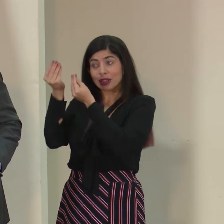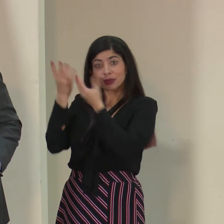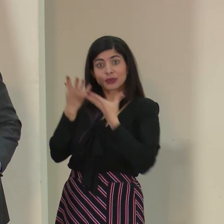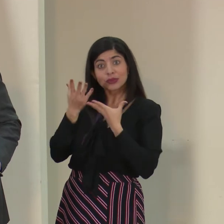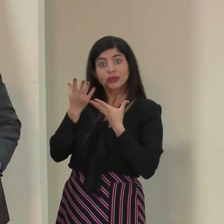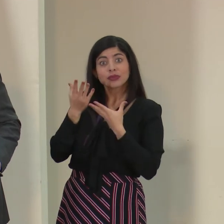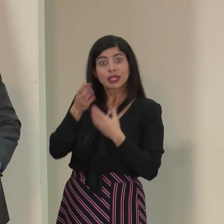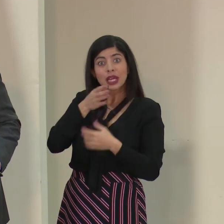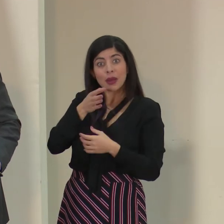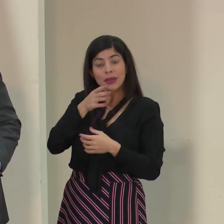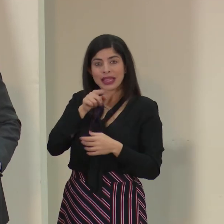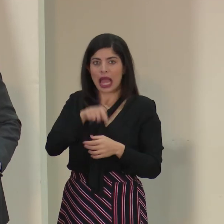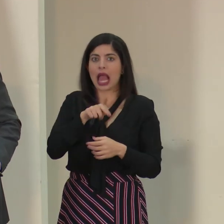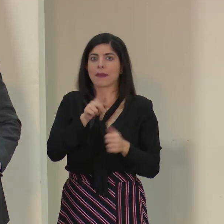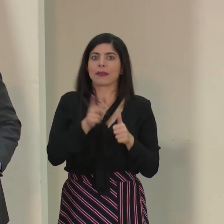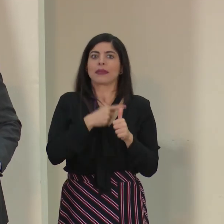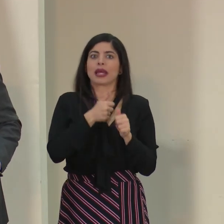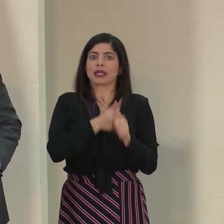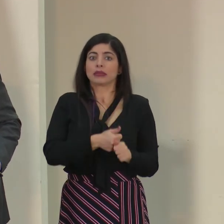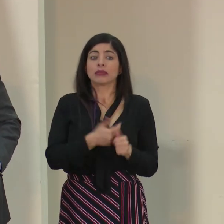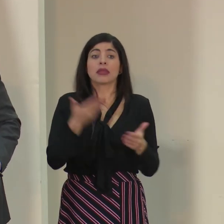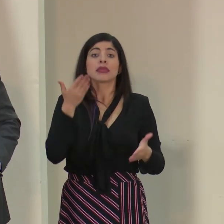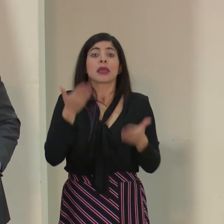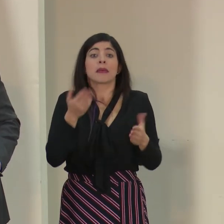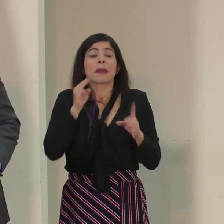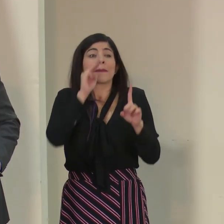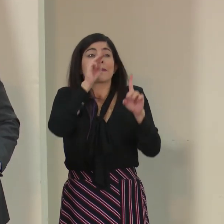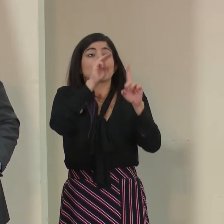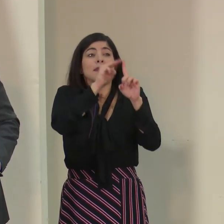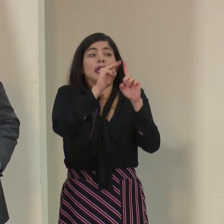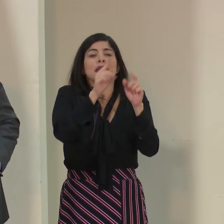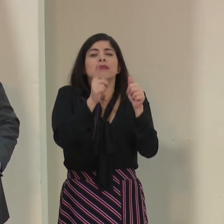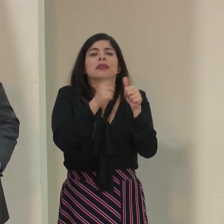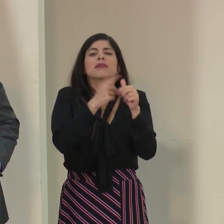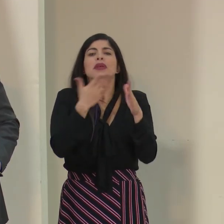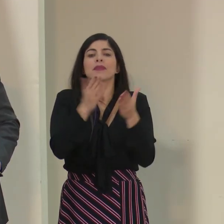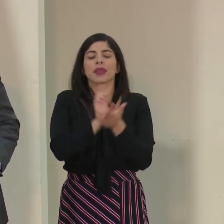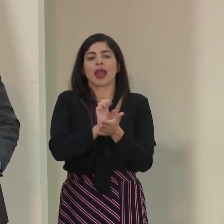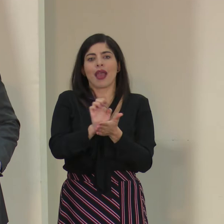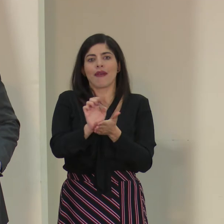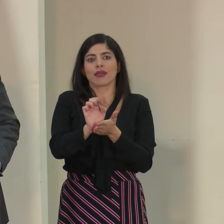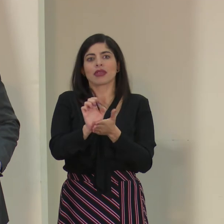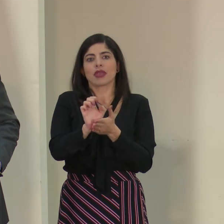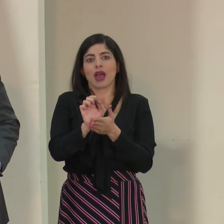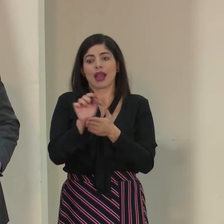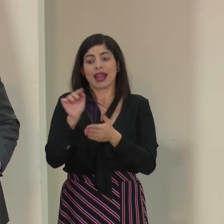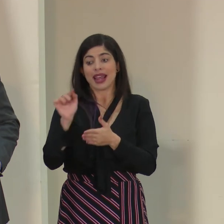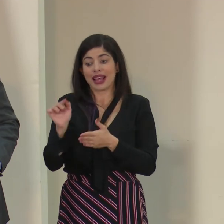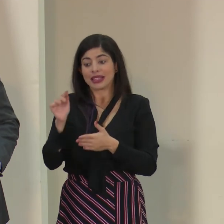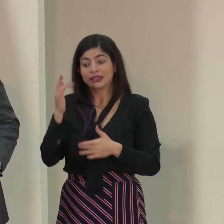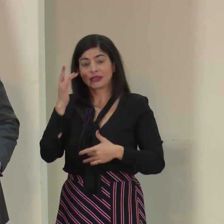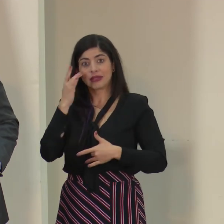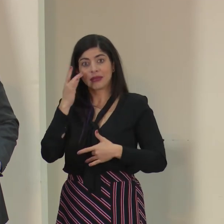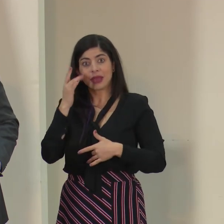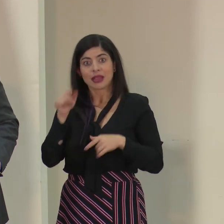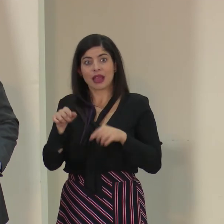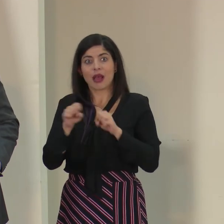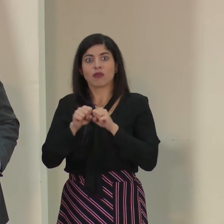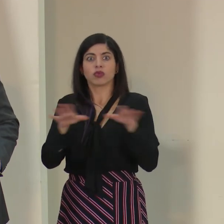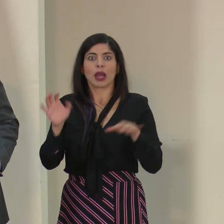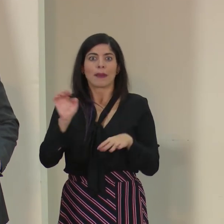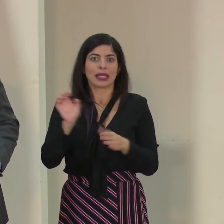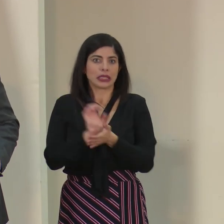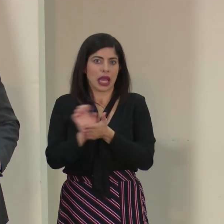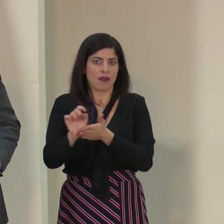recomendado. Quizá la meta principal acá es evitar que se nos convierta esto en una situación de